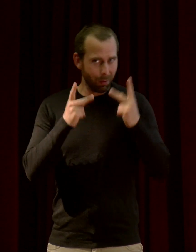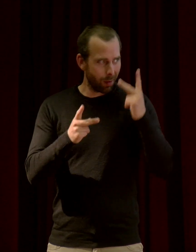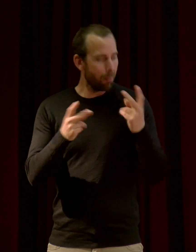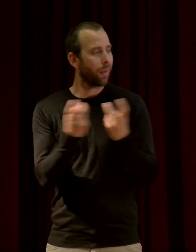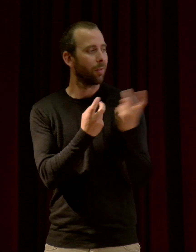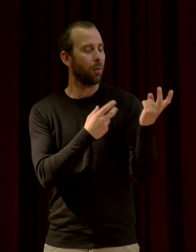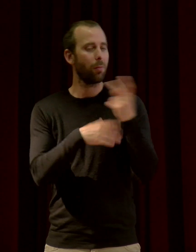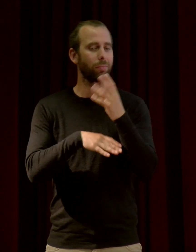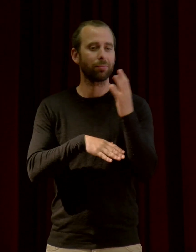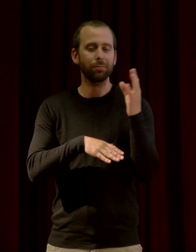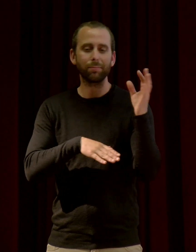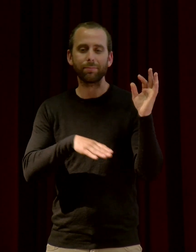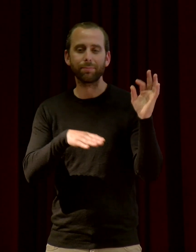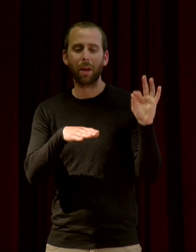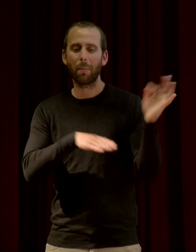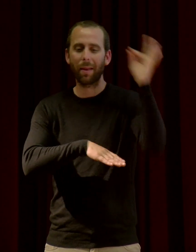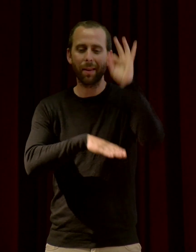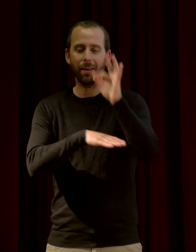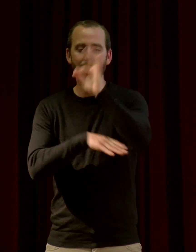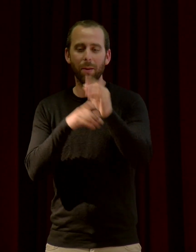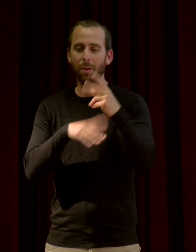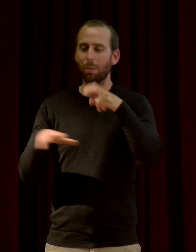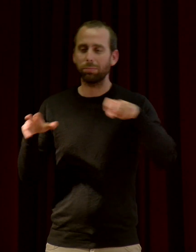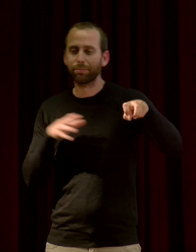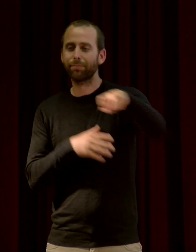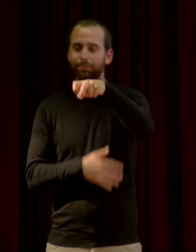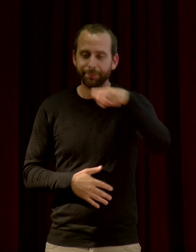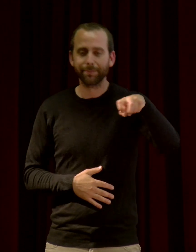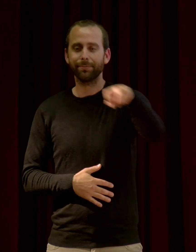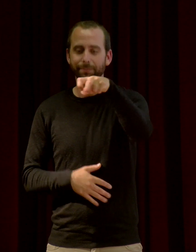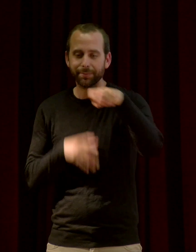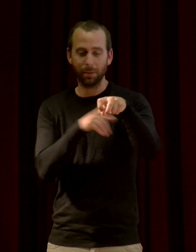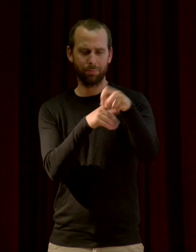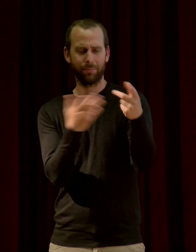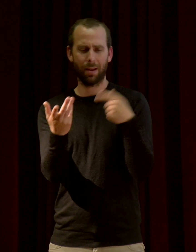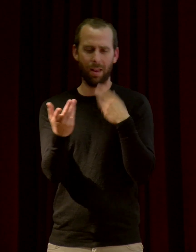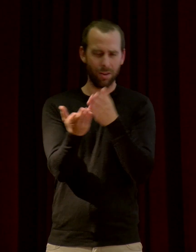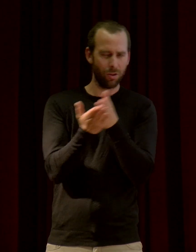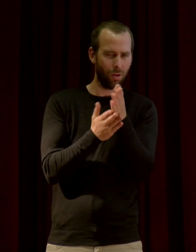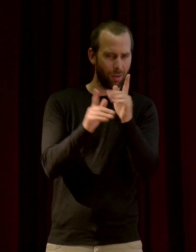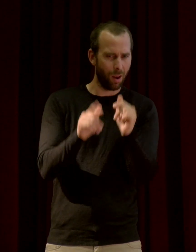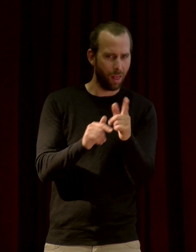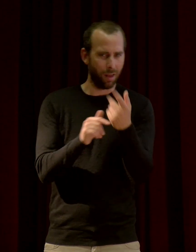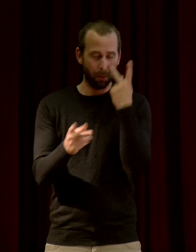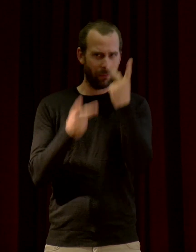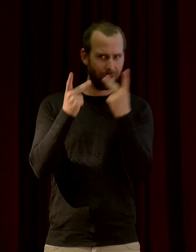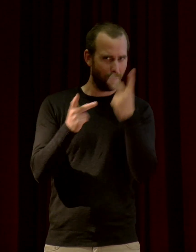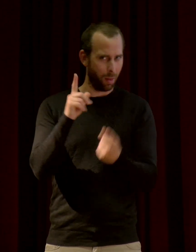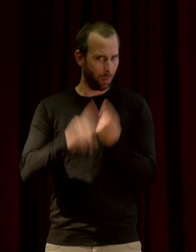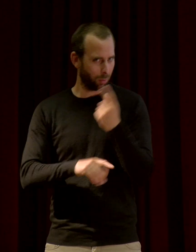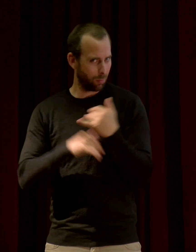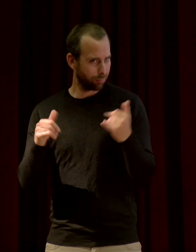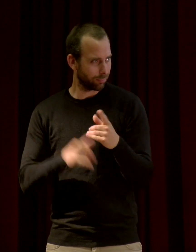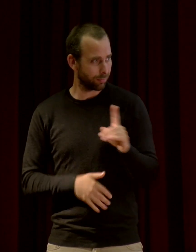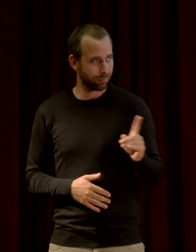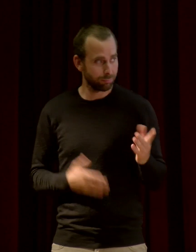'endroit où aller butiner. Par exemple, je voulais savoir un petit peu qu'est-ce qu'il en était chez les animaux. Non, mais enfin, il y a des animaux